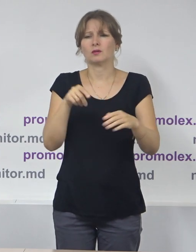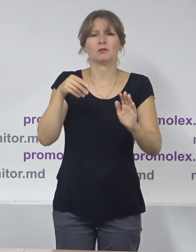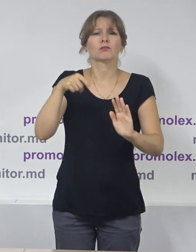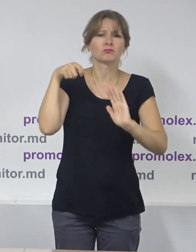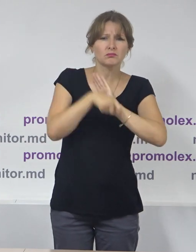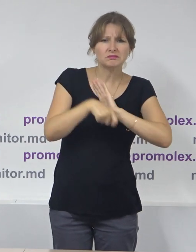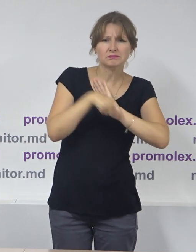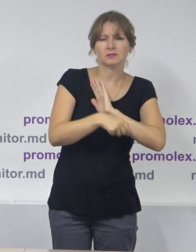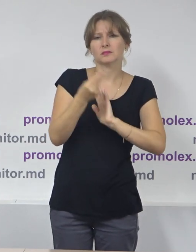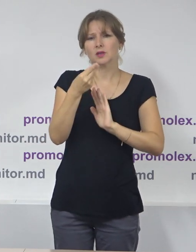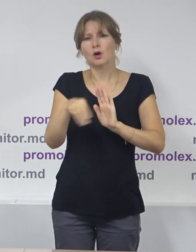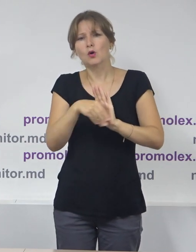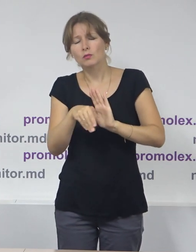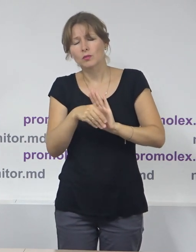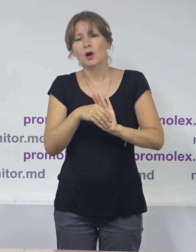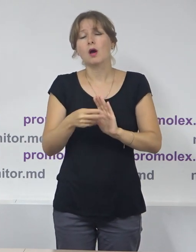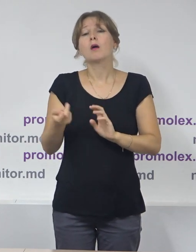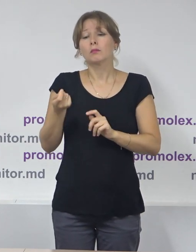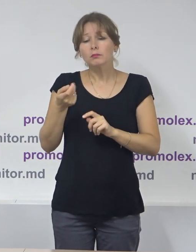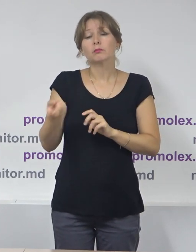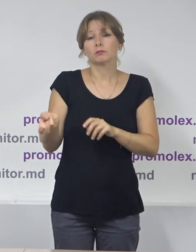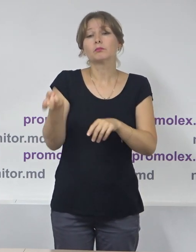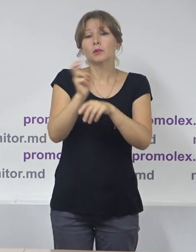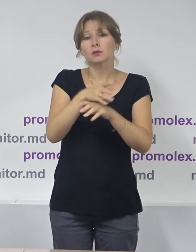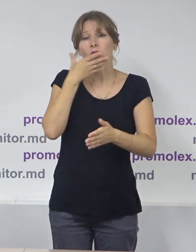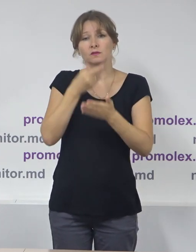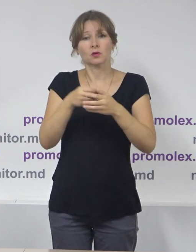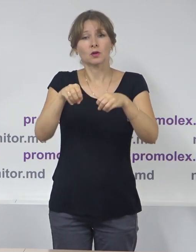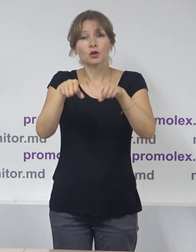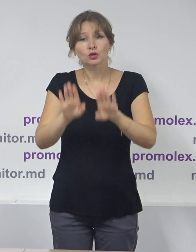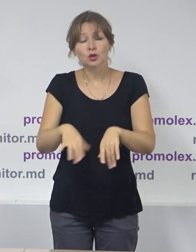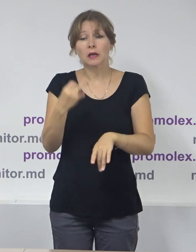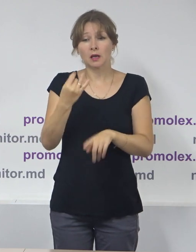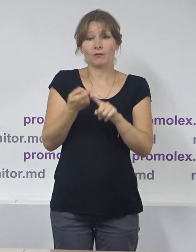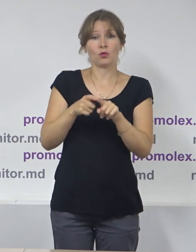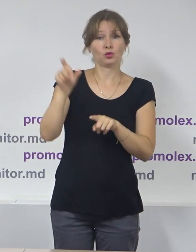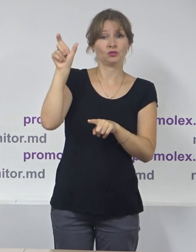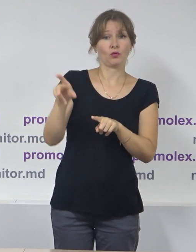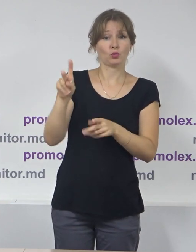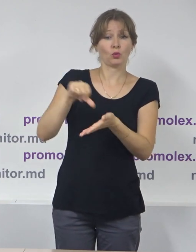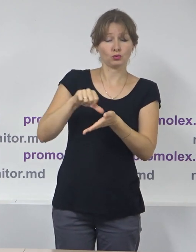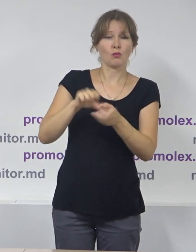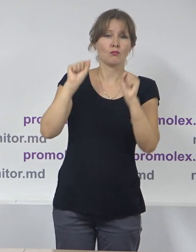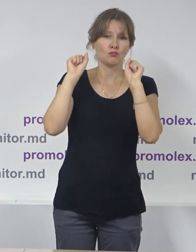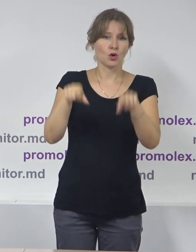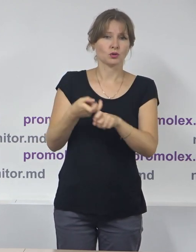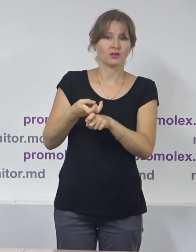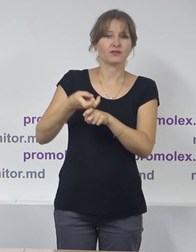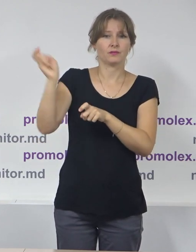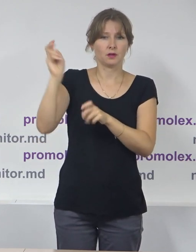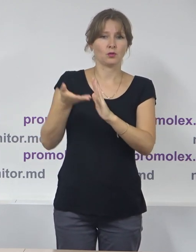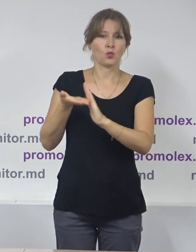legătorilor, să vină cu o hotărâre în acest sens și concurentul respectiv ar putea să fie scos din cursa electorală.